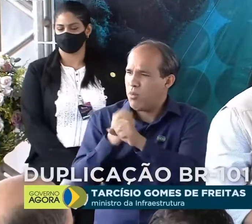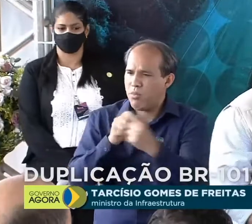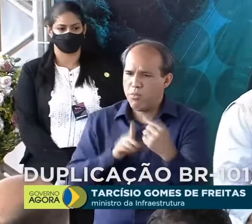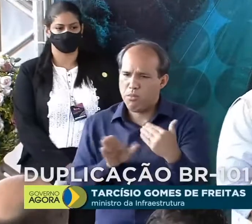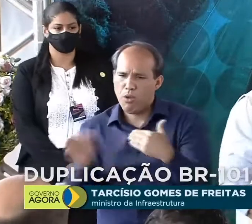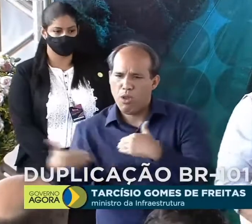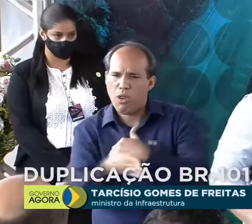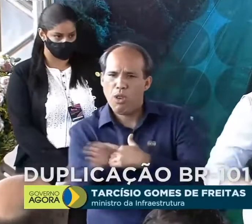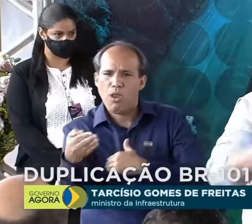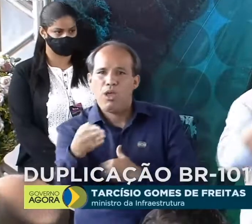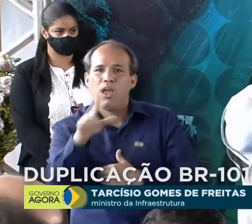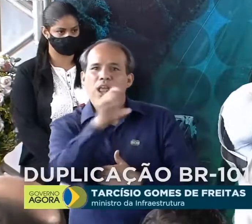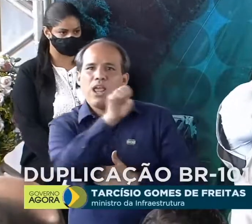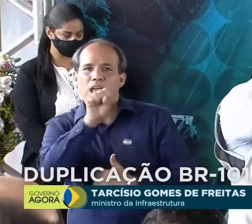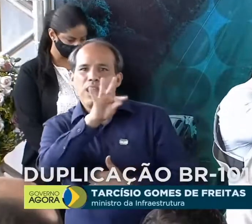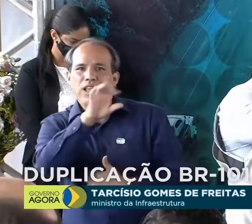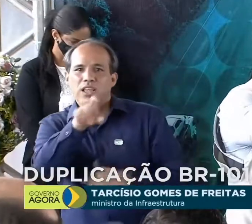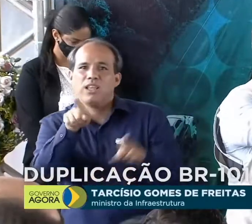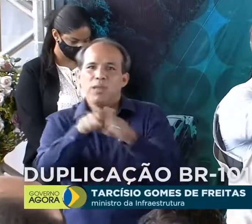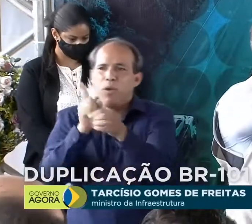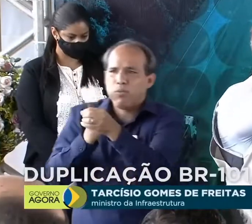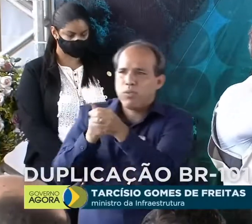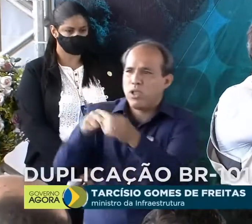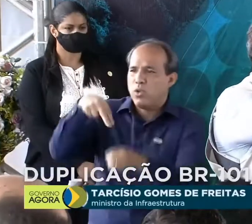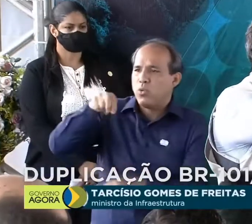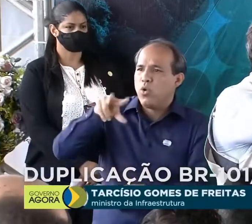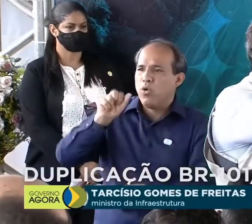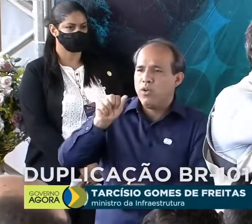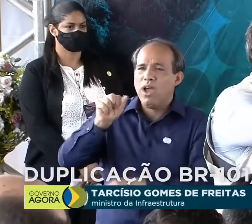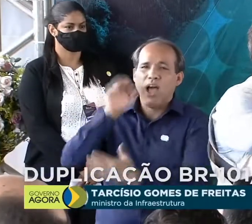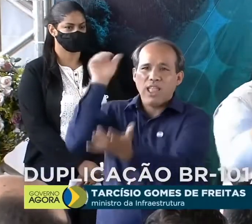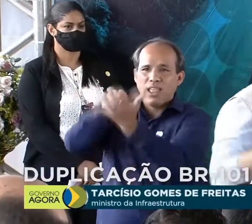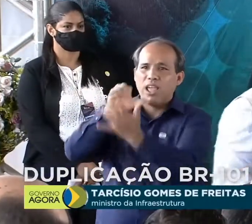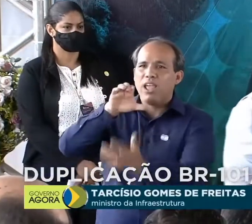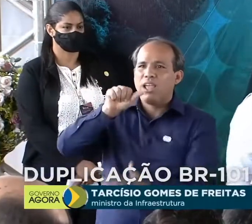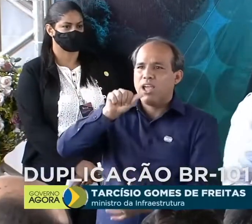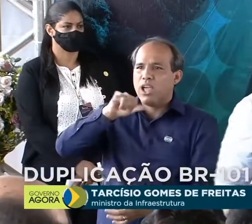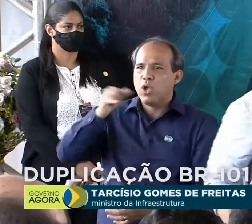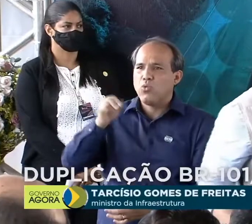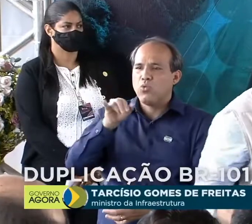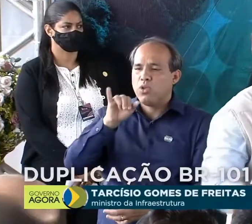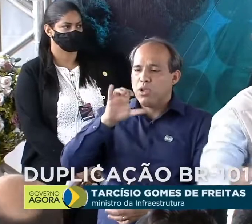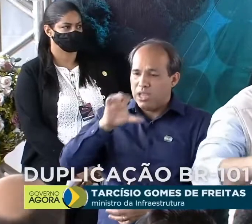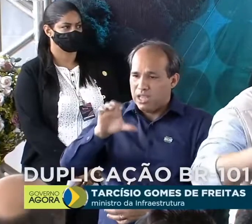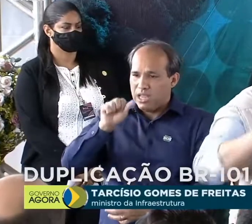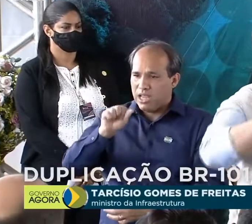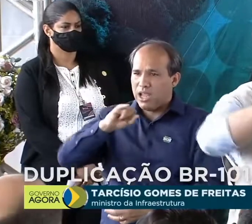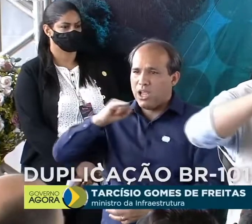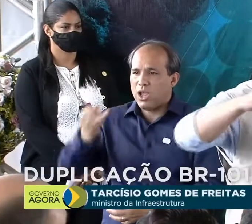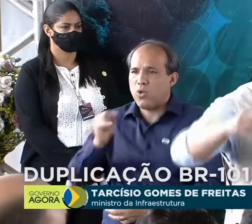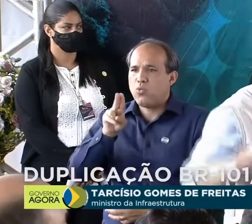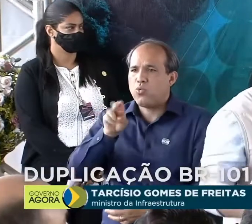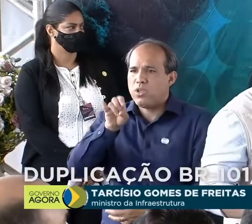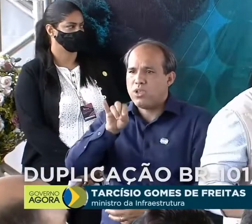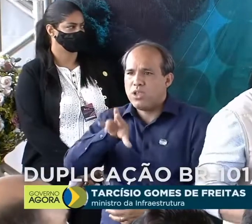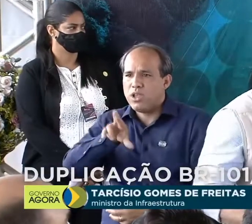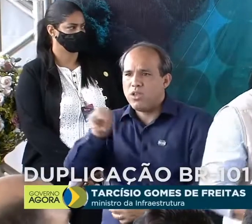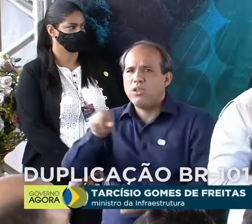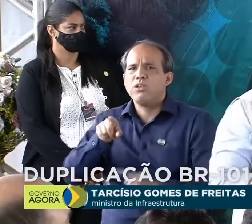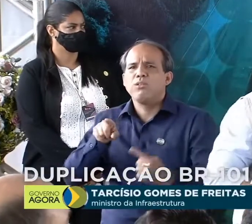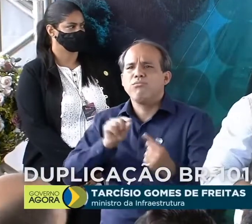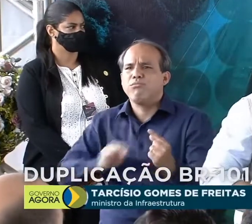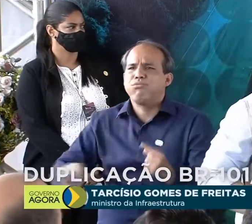também, da Cidade Nova até o Cajueiro. Então, nós vamos fazer os dois